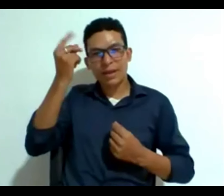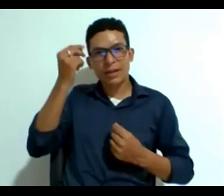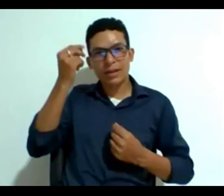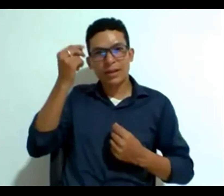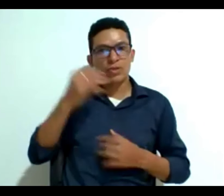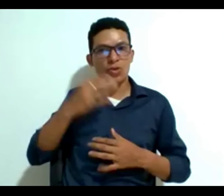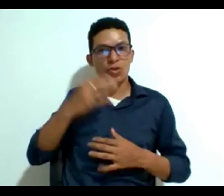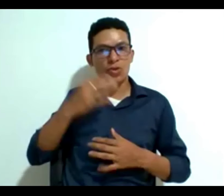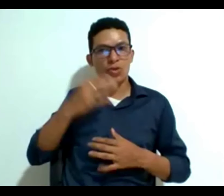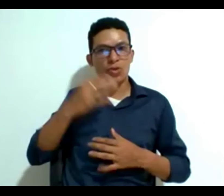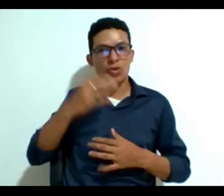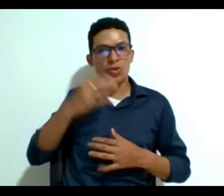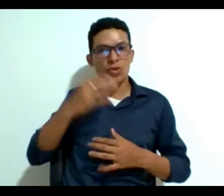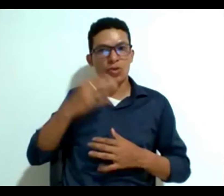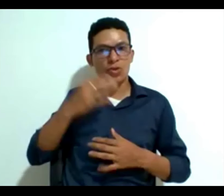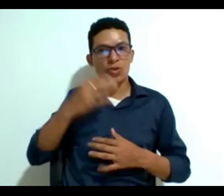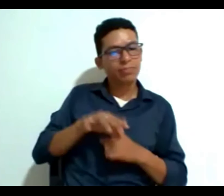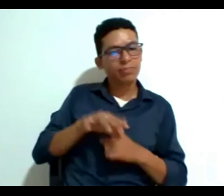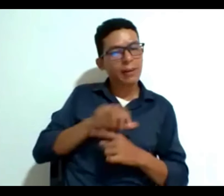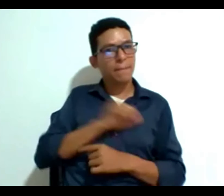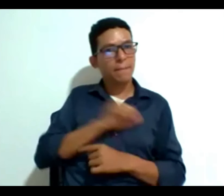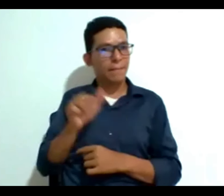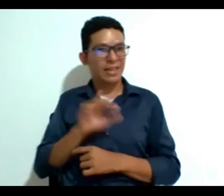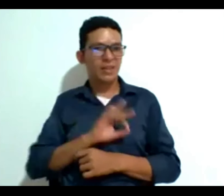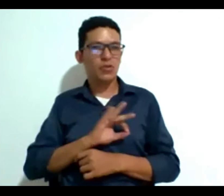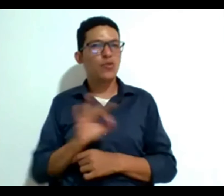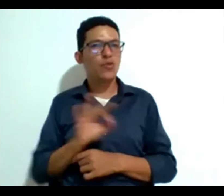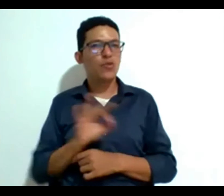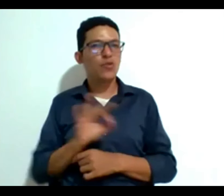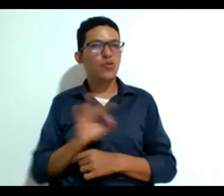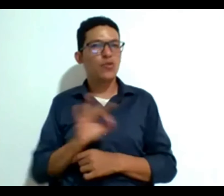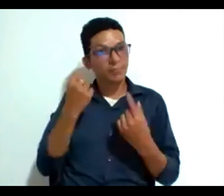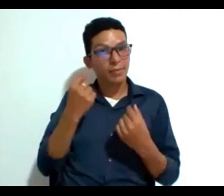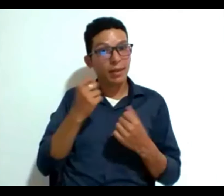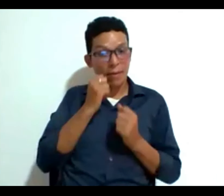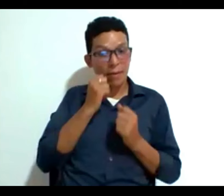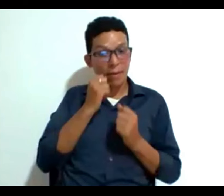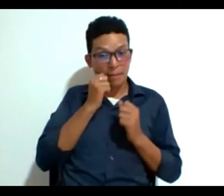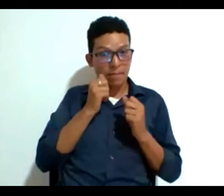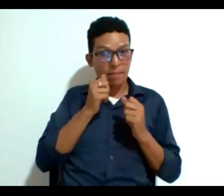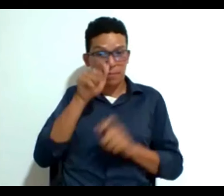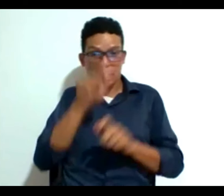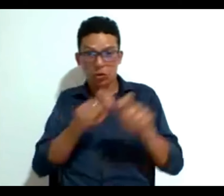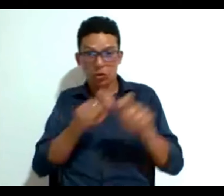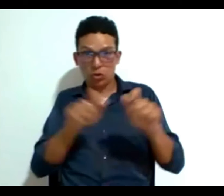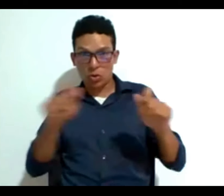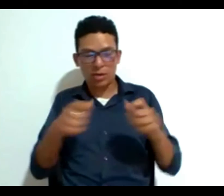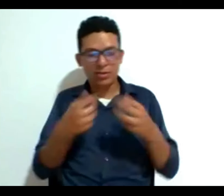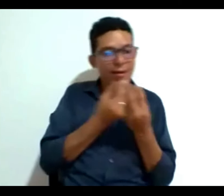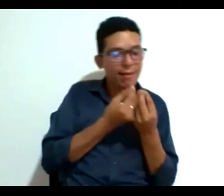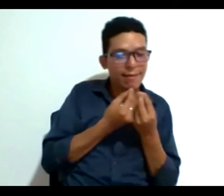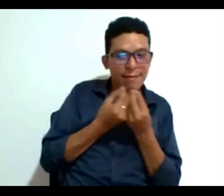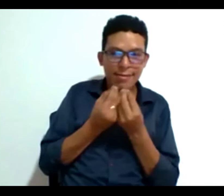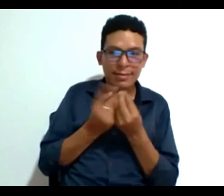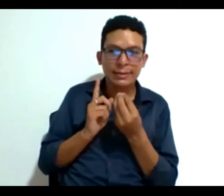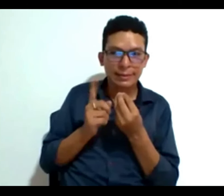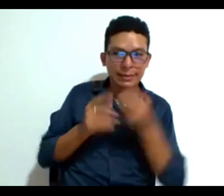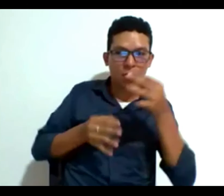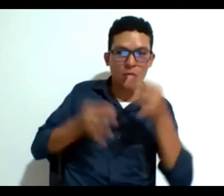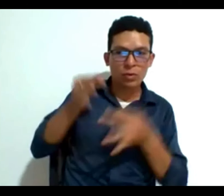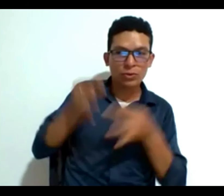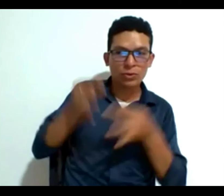no maleficencia no maleficencia entendiendo de que el personal que juzgó lo que estaba pasando